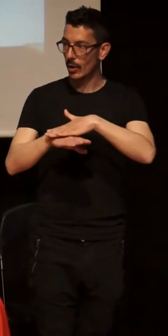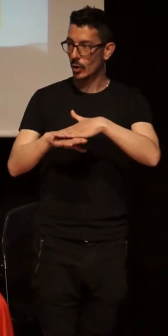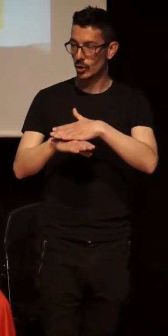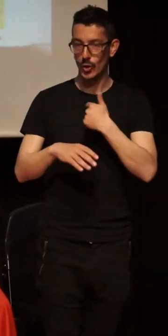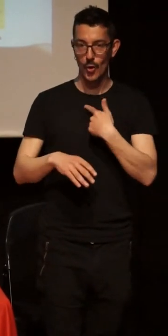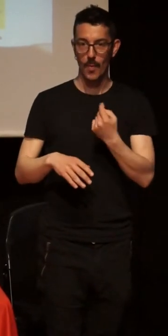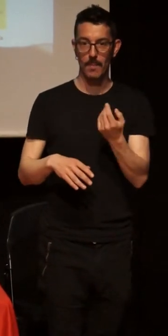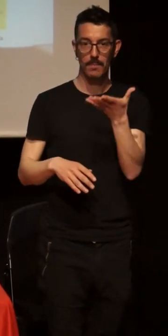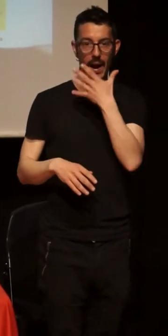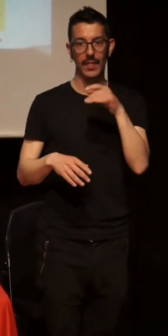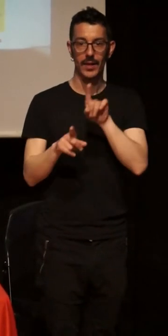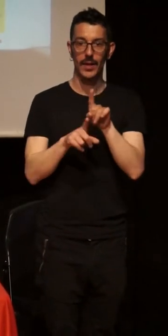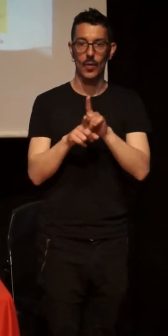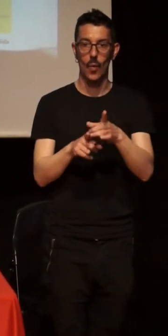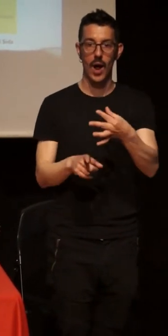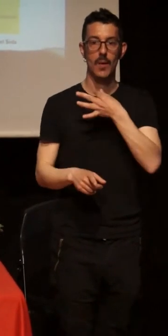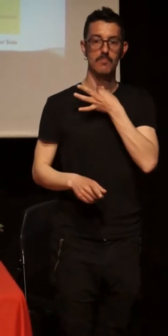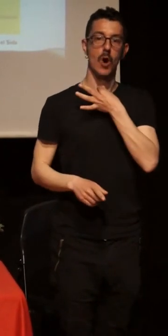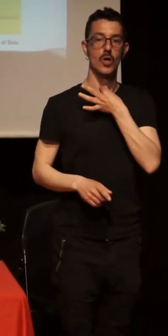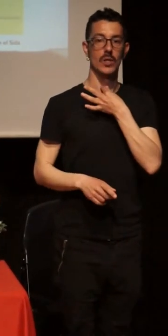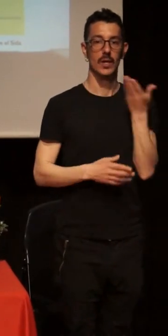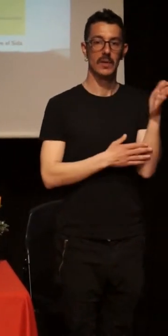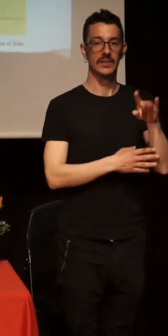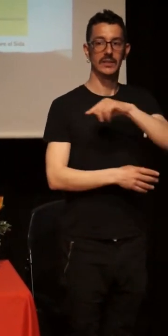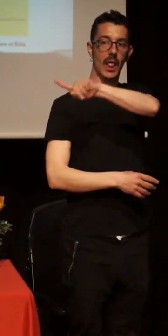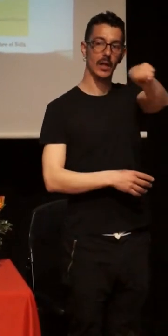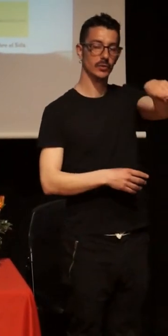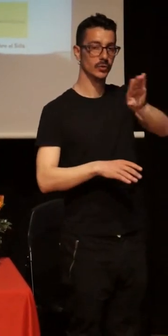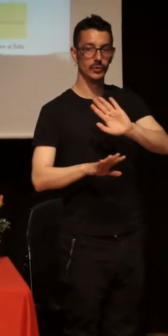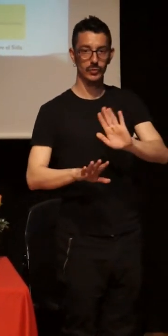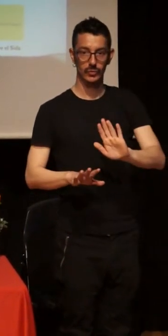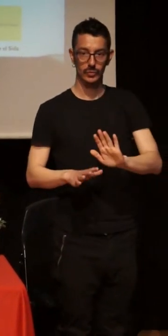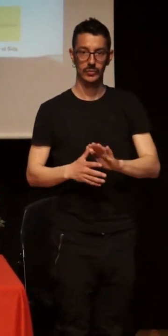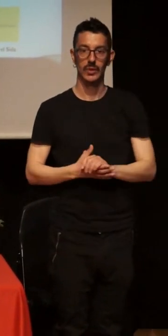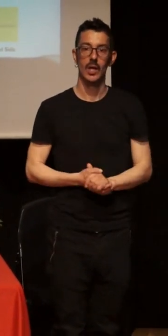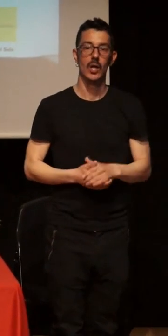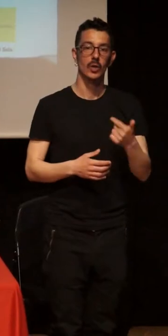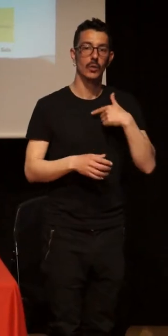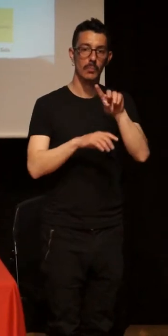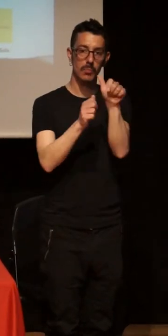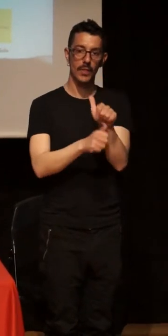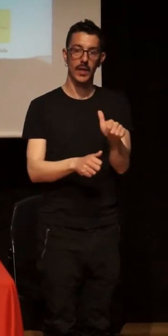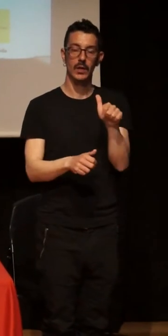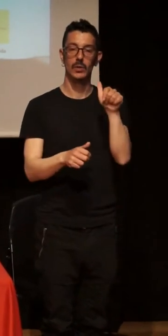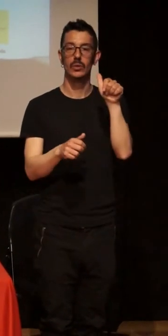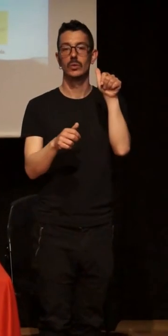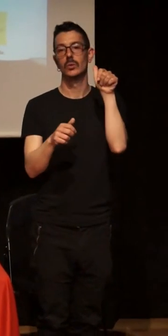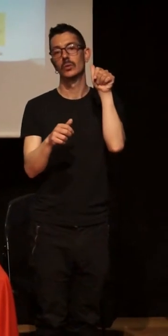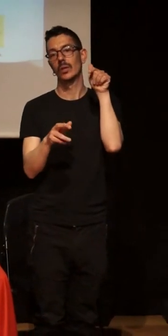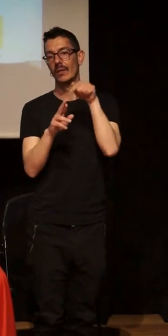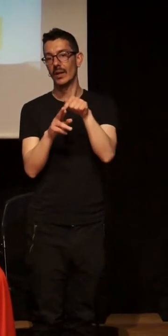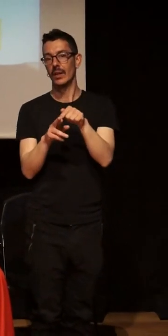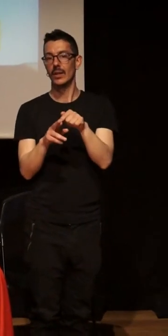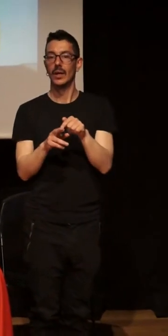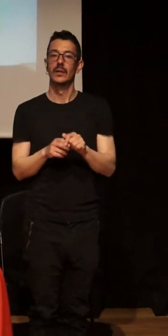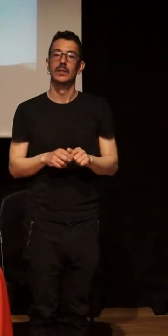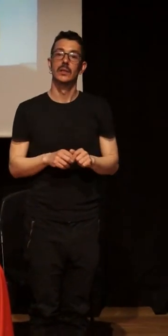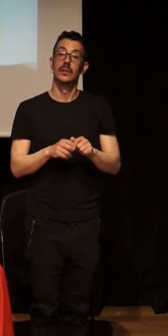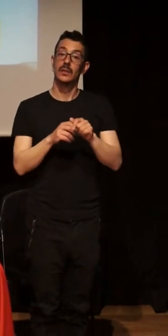have a book, that is the book, Sun Tach, that is the SIDA and his metáforas, that if we go